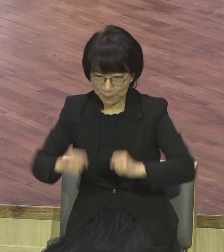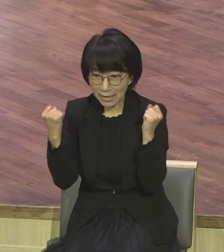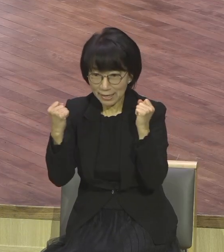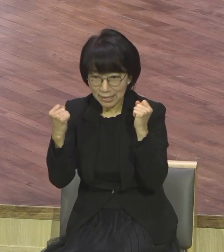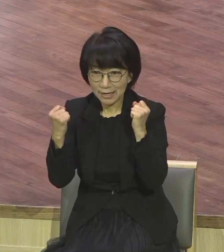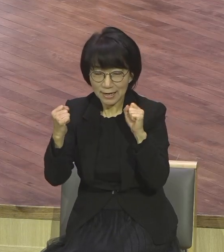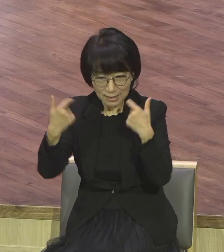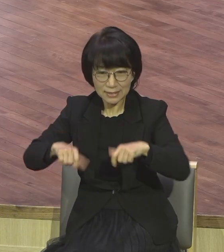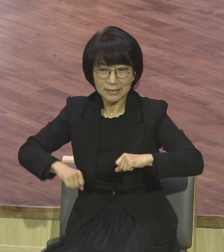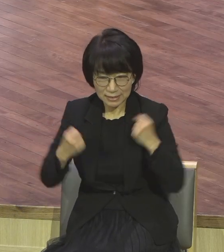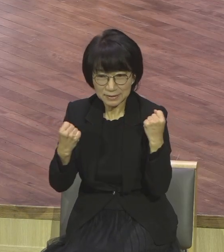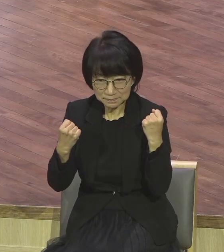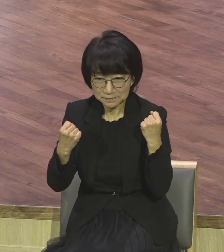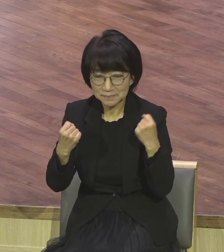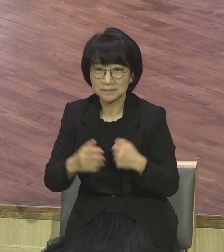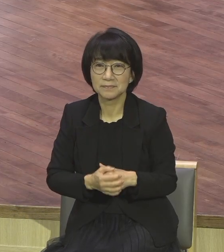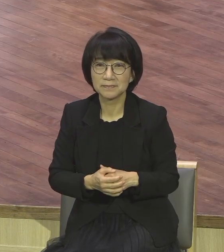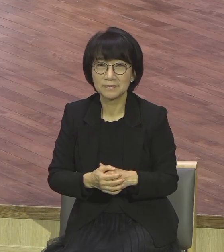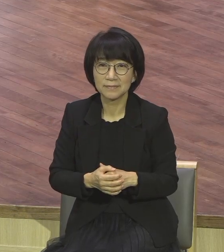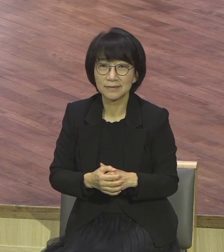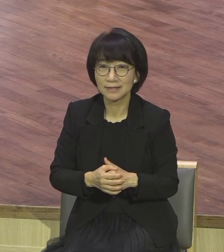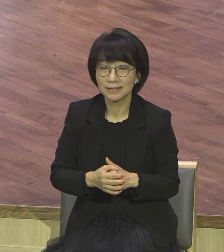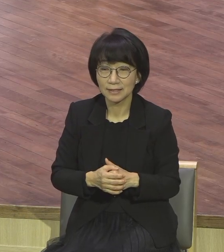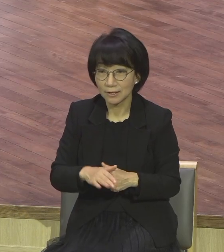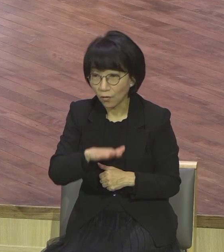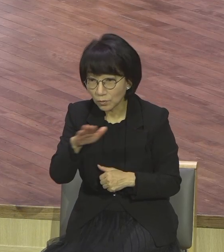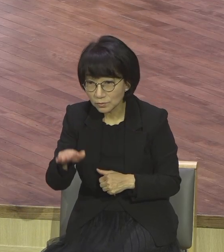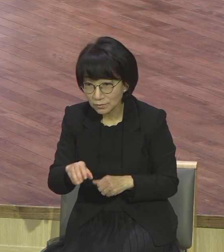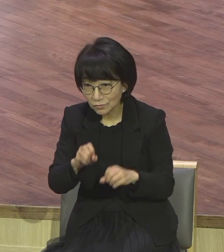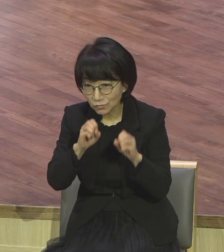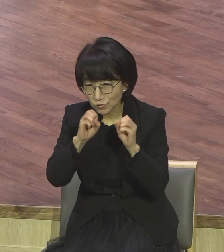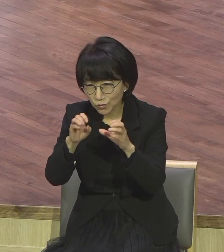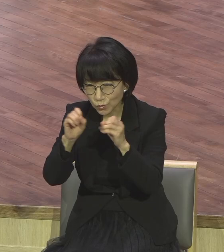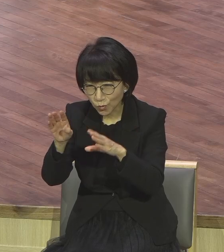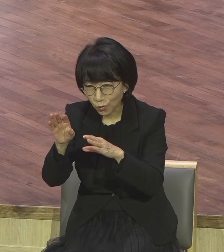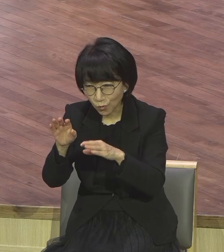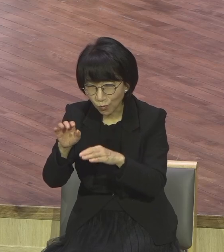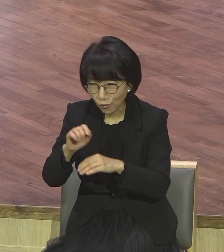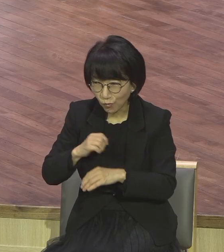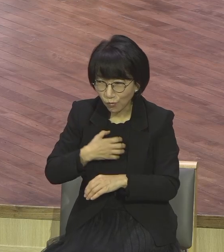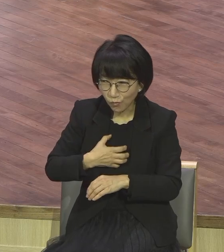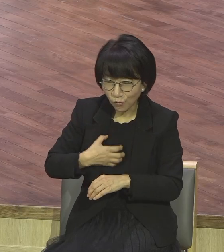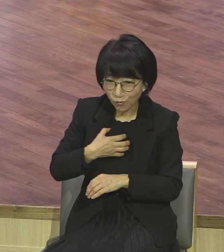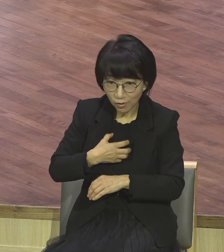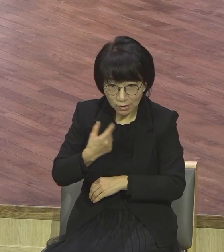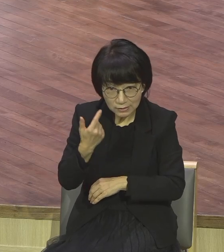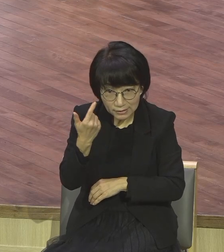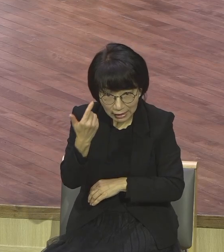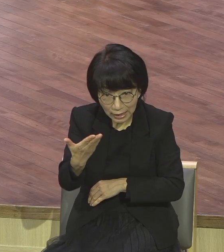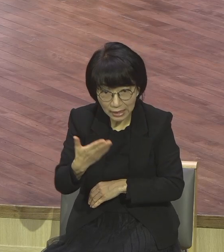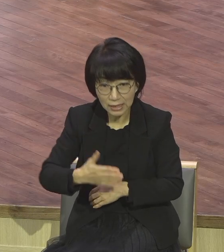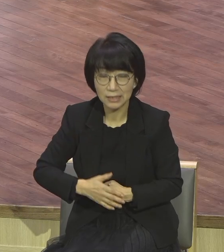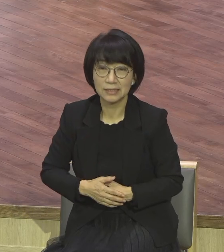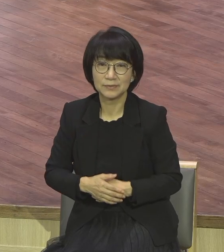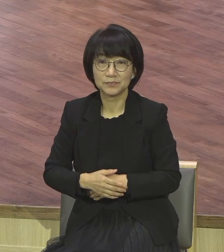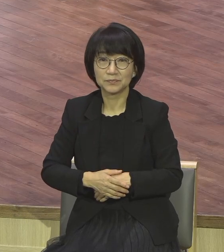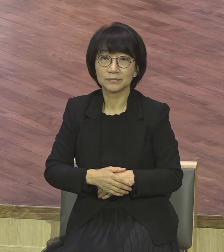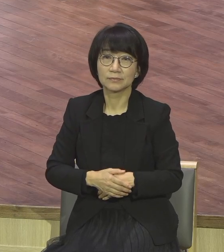전도 대해서 아직도 두렵습니까 내가 말씀드렸잖아요 어디서 전도